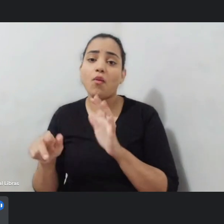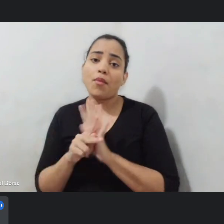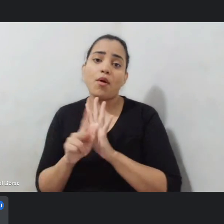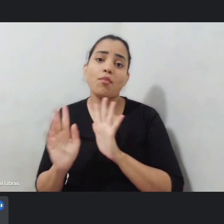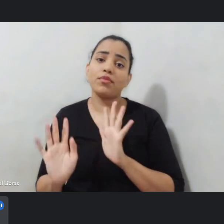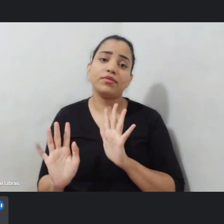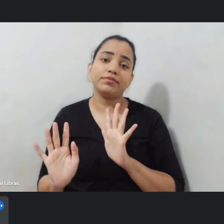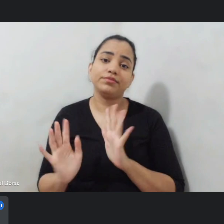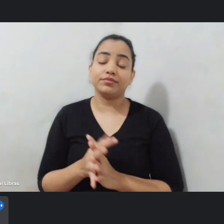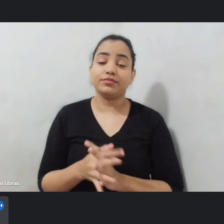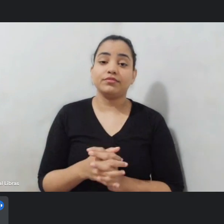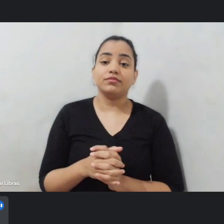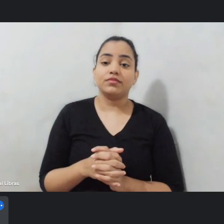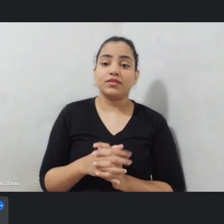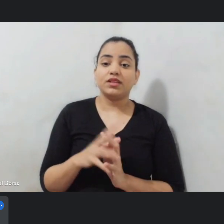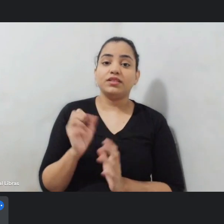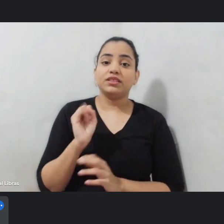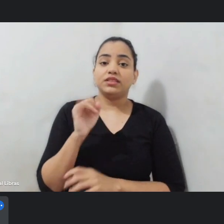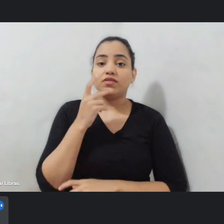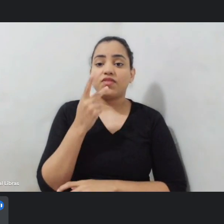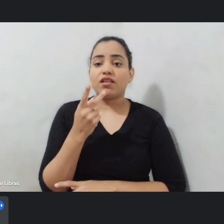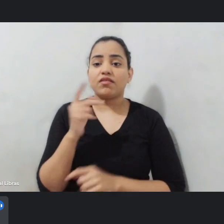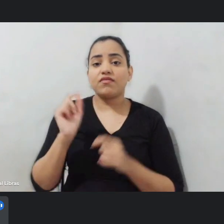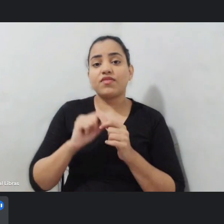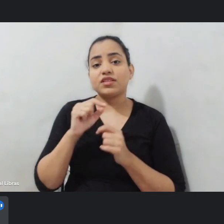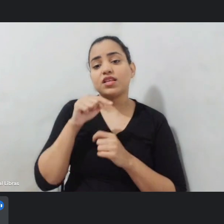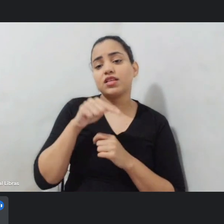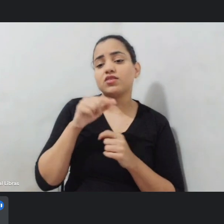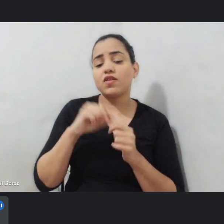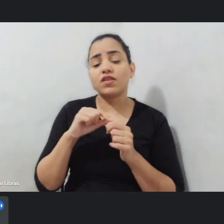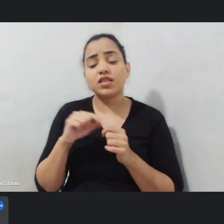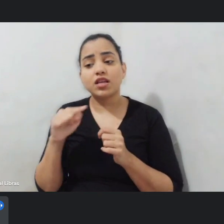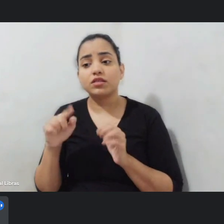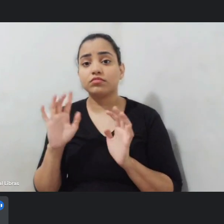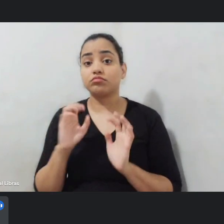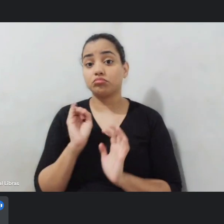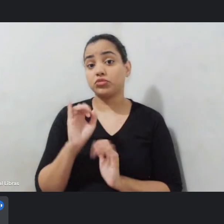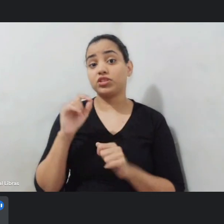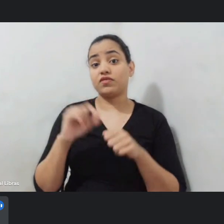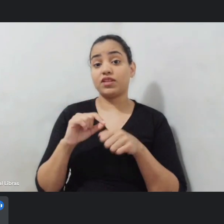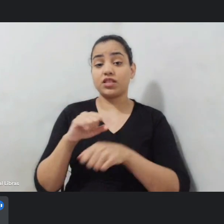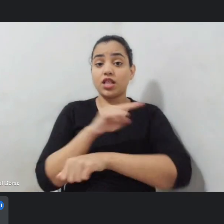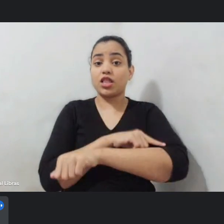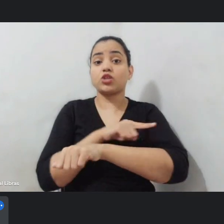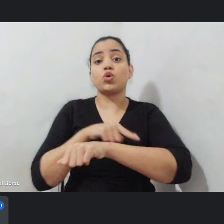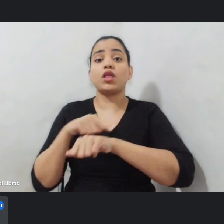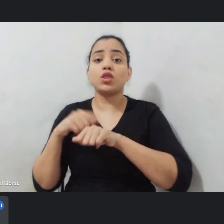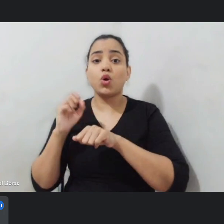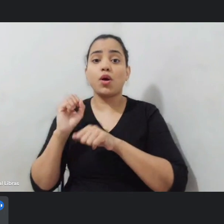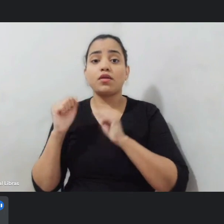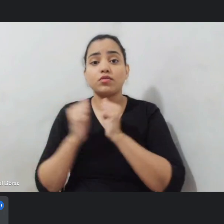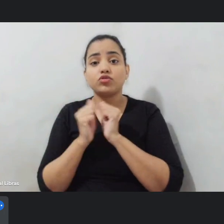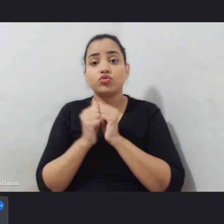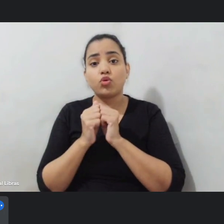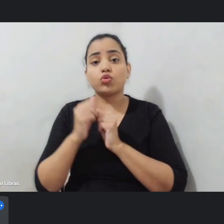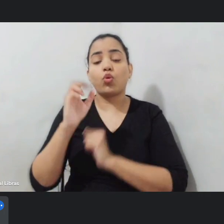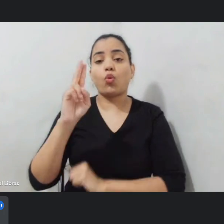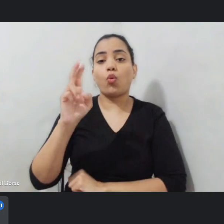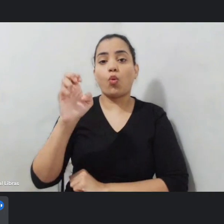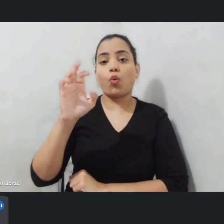vamos fazer isso fazer aquilo se fizer na Zona Norte naquela área da UERN fortalece